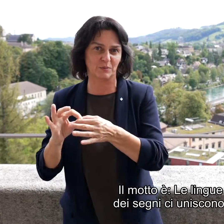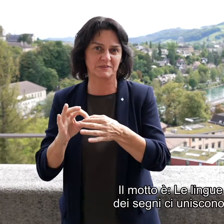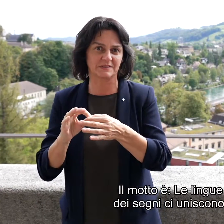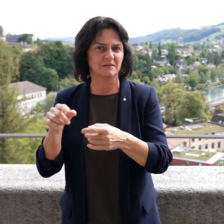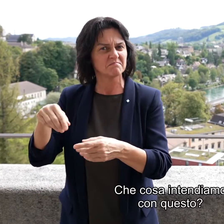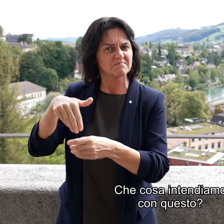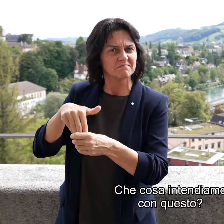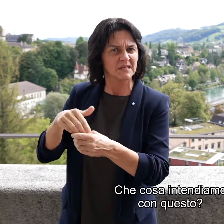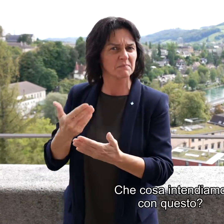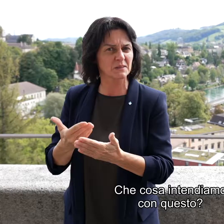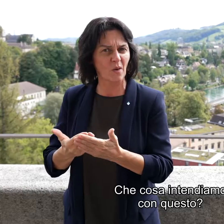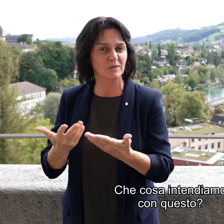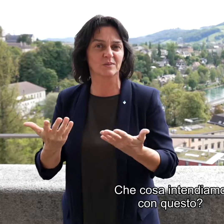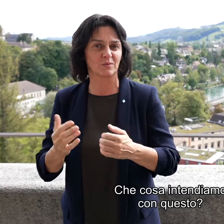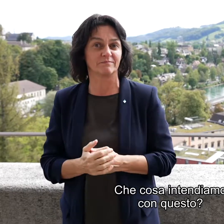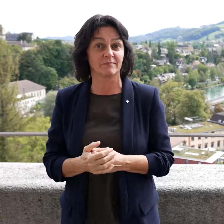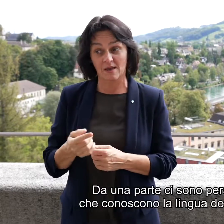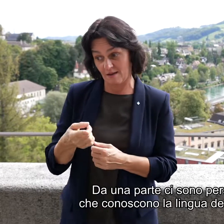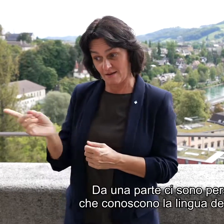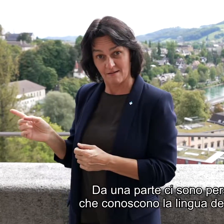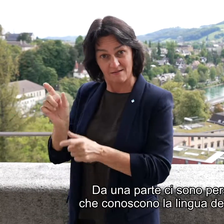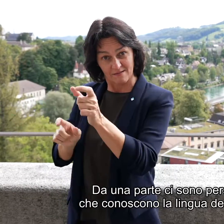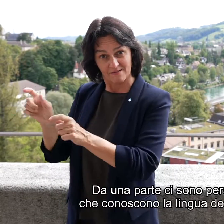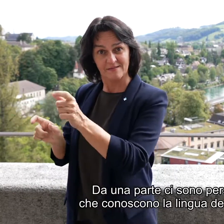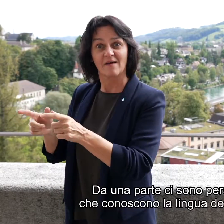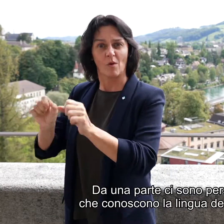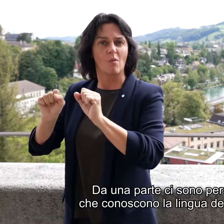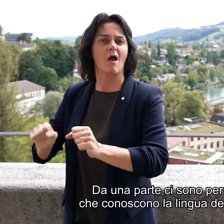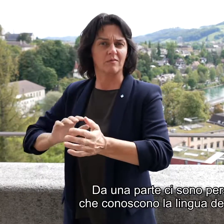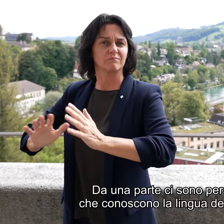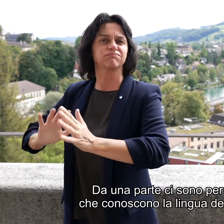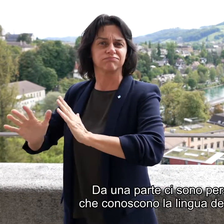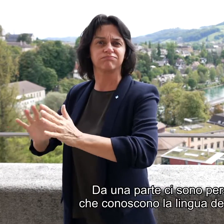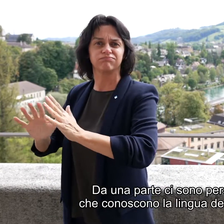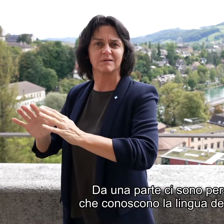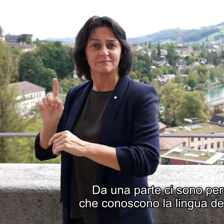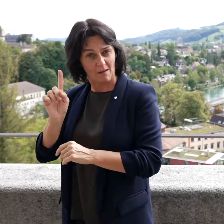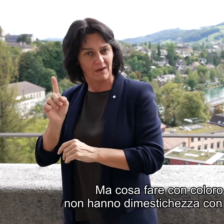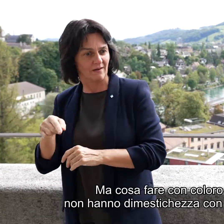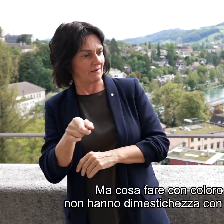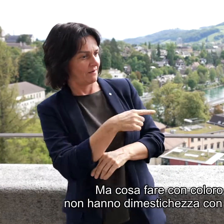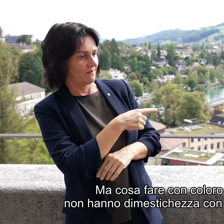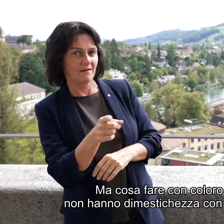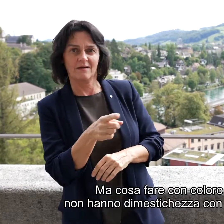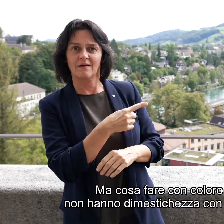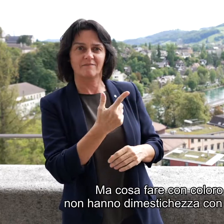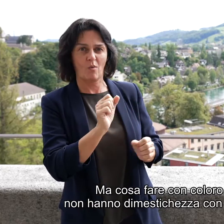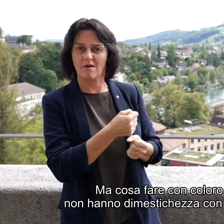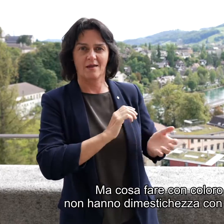uns. Was ist damit gemeint? Einerseits sind da diejenigen, die Gebärden können. Aber was ist mit jenen, die diese Sprache nicht